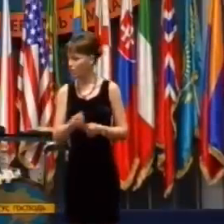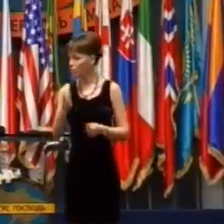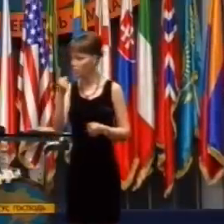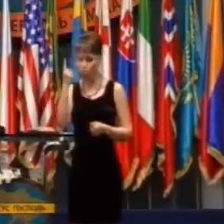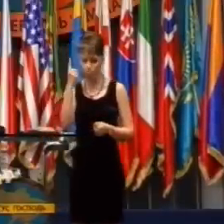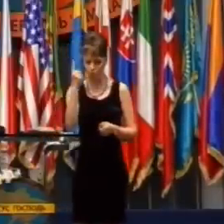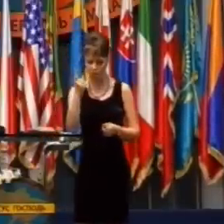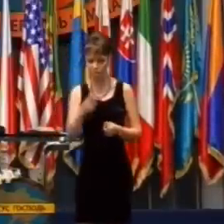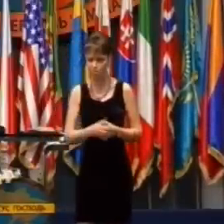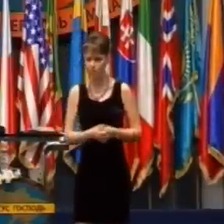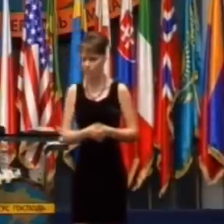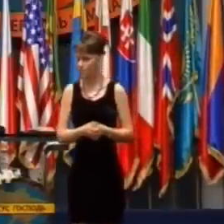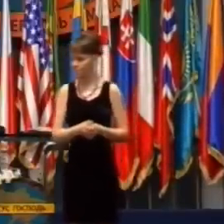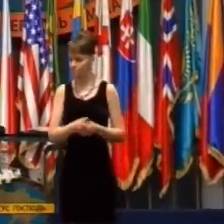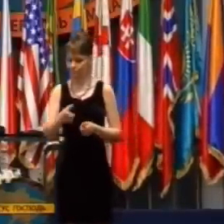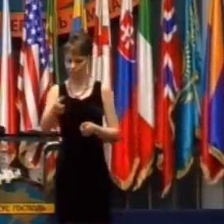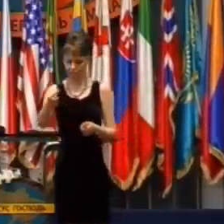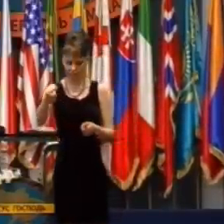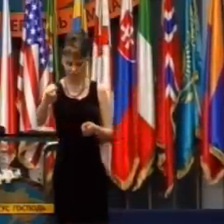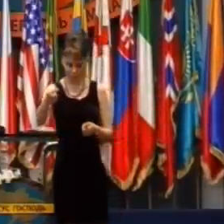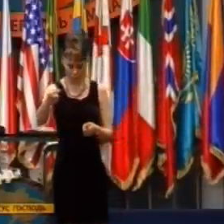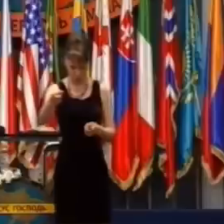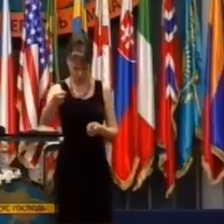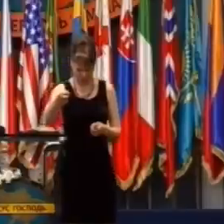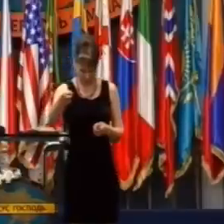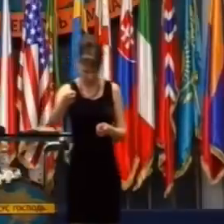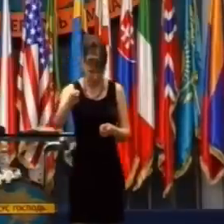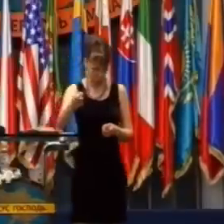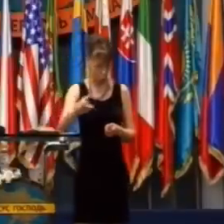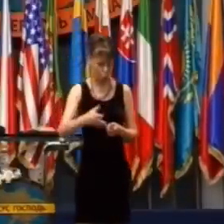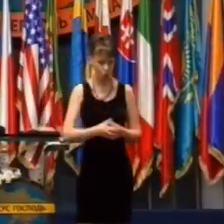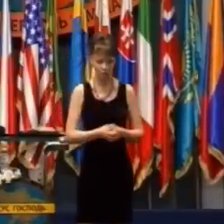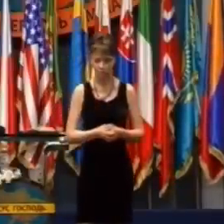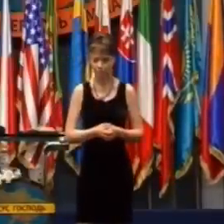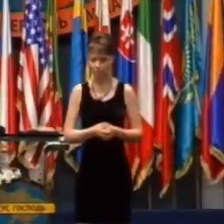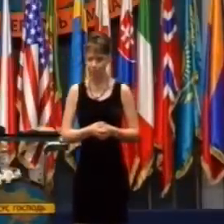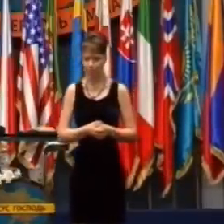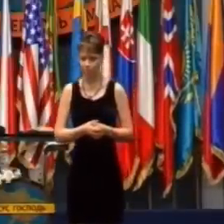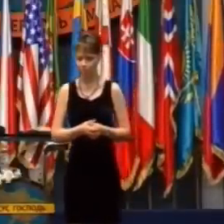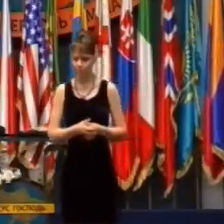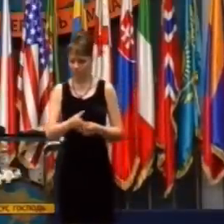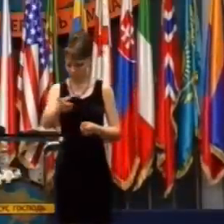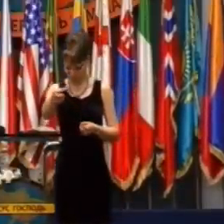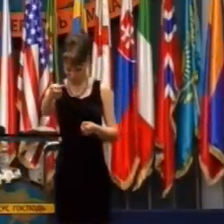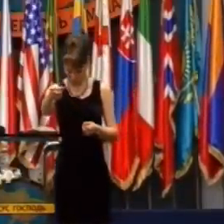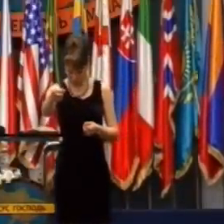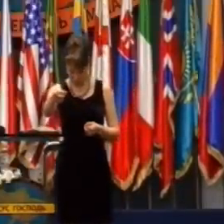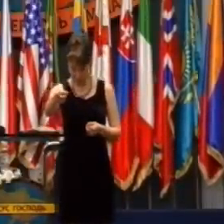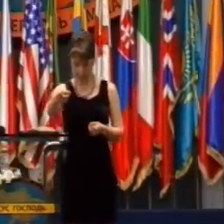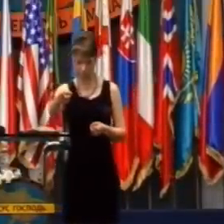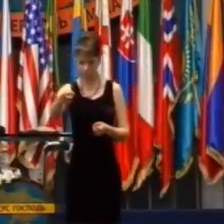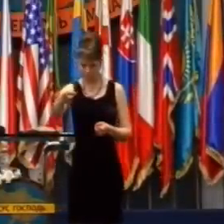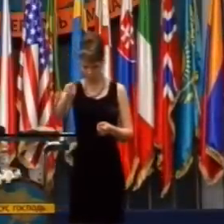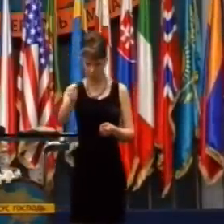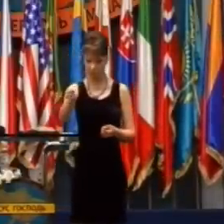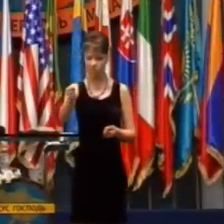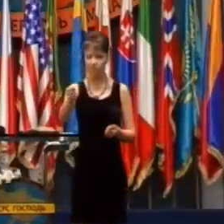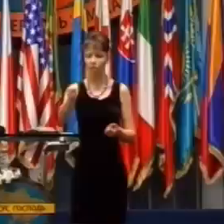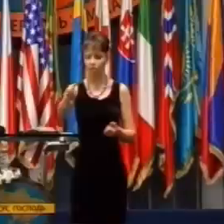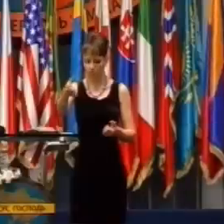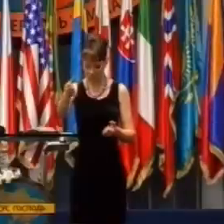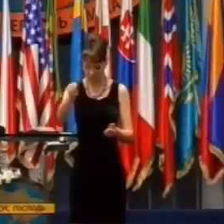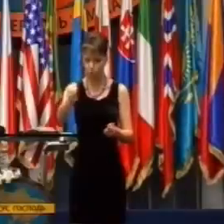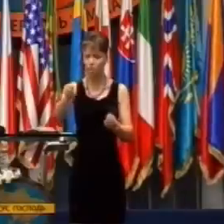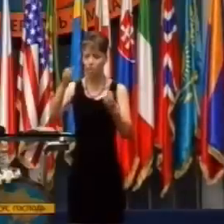Používa na to jeden ukazovák, aby stlačil spúšť. A jeden človek zomrie.